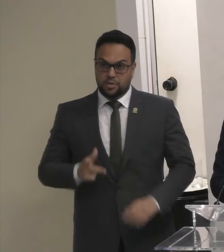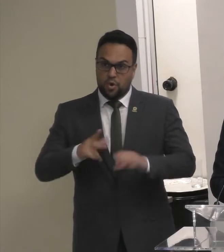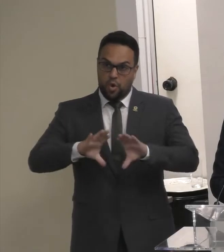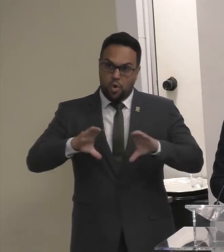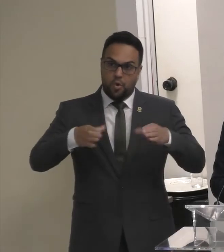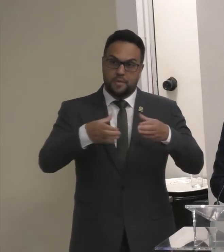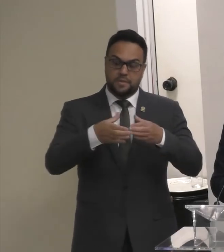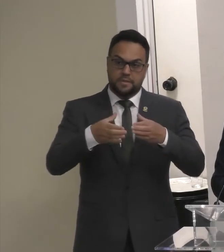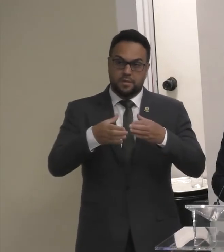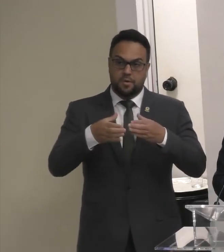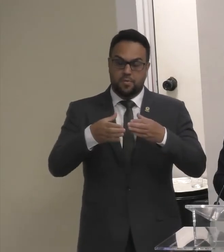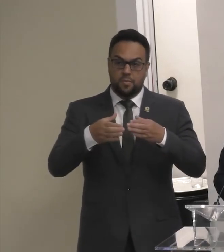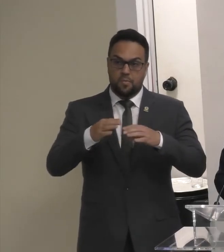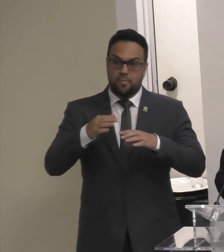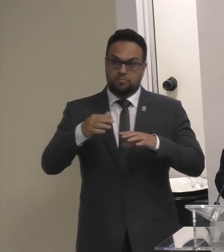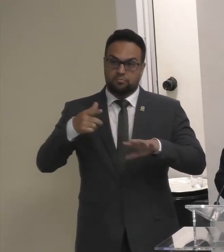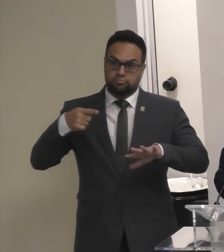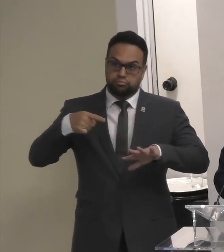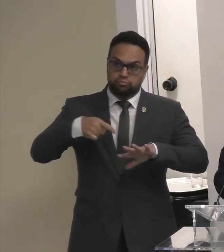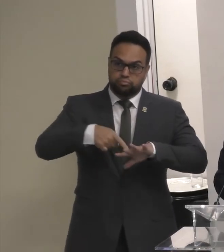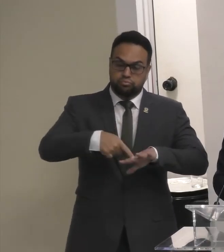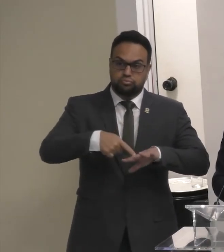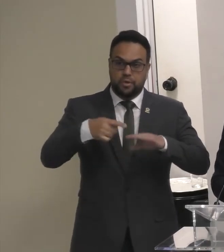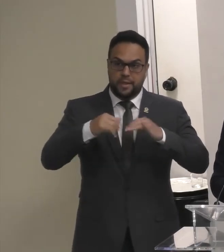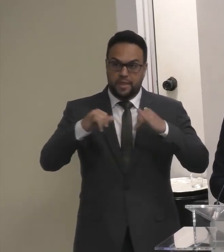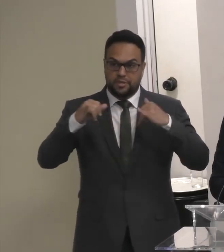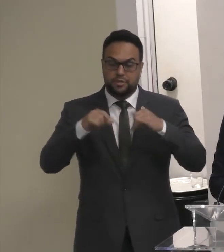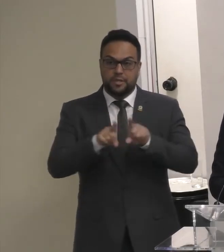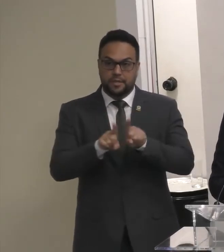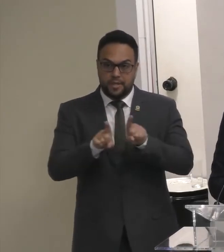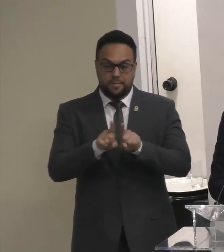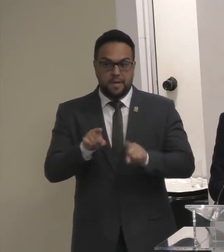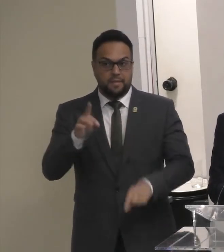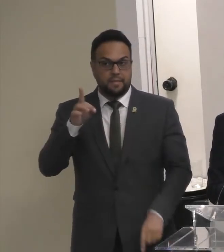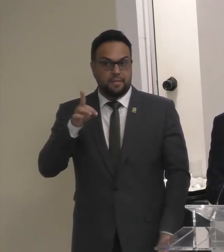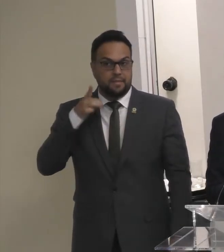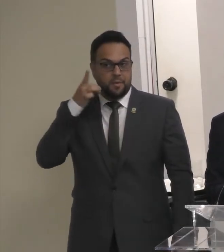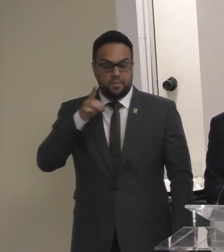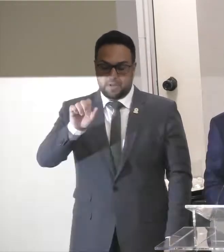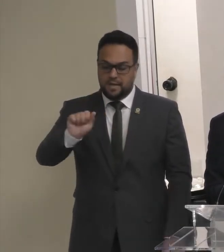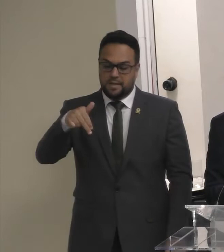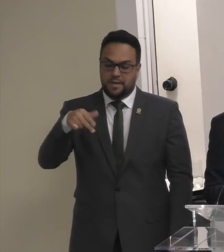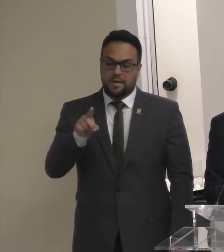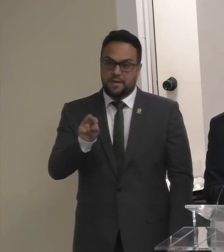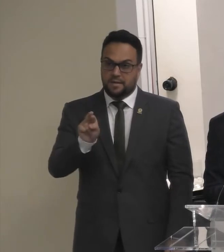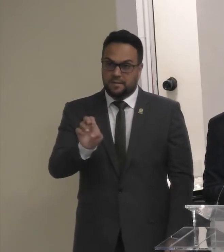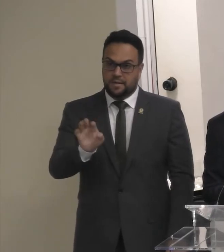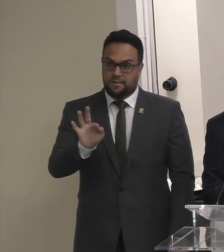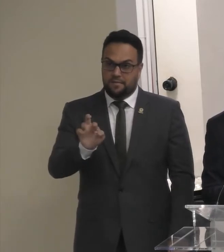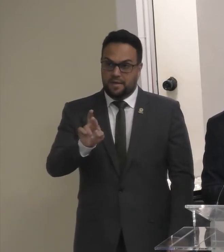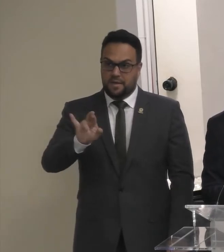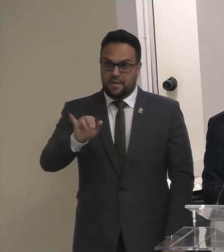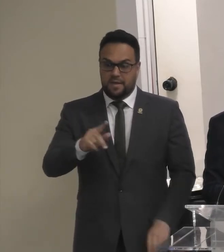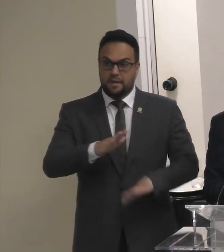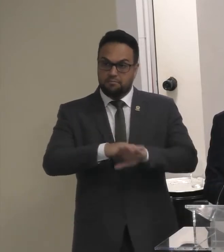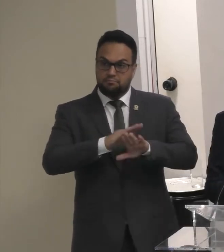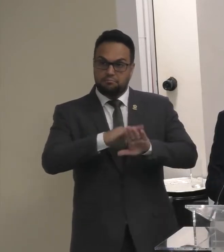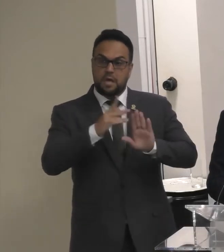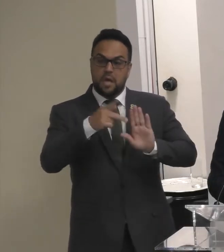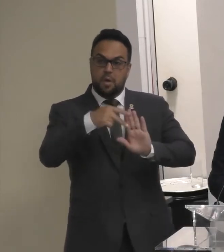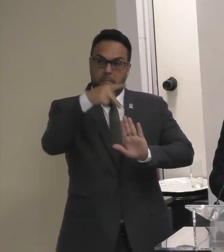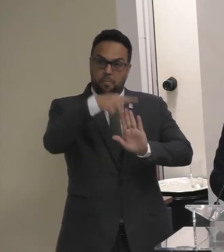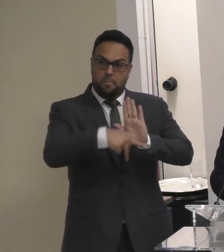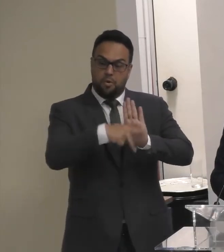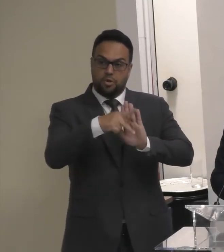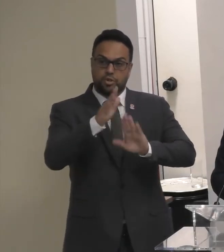Da câmara dos deputados Ao deputado André Ferreira Autor do projeto Da lei Que agora iremos Regulamentar